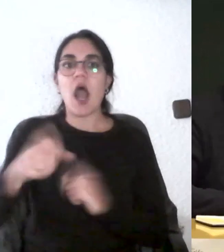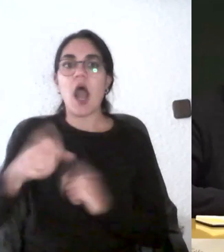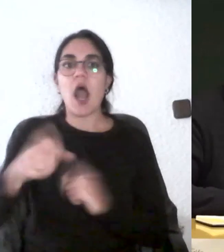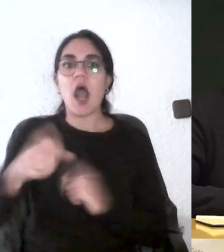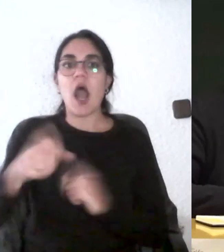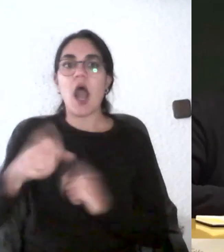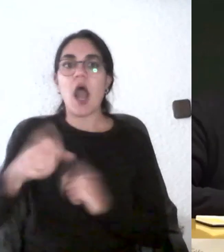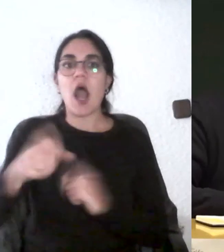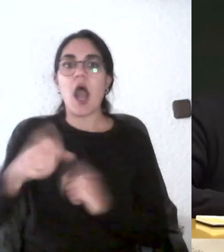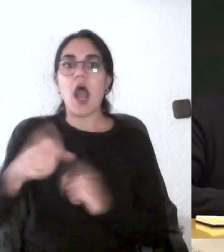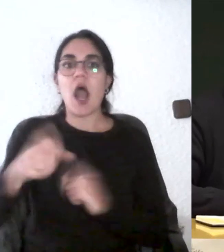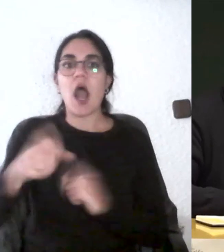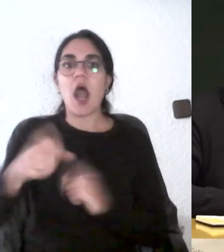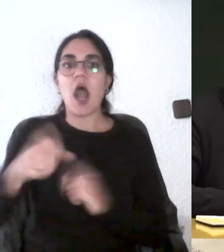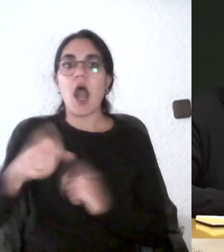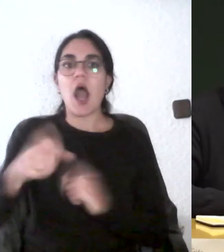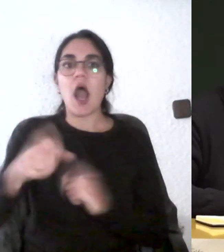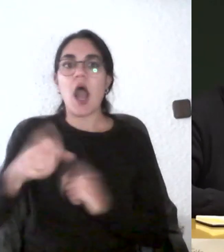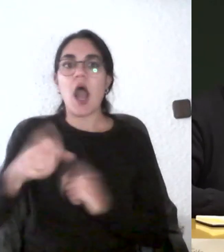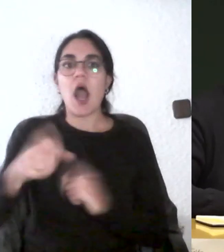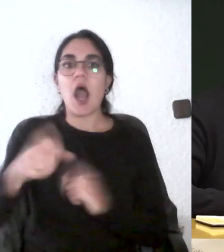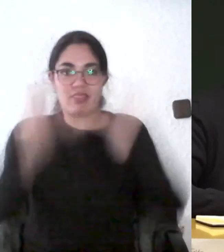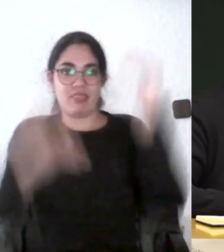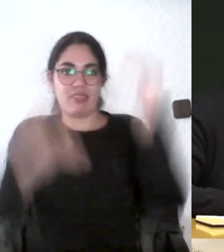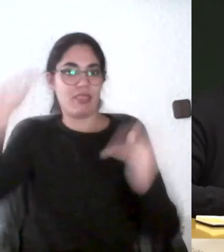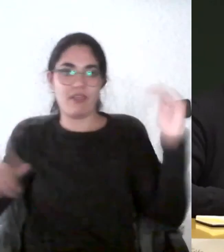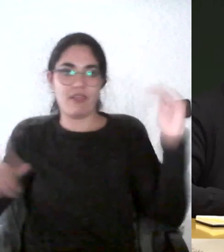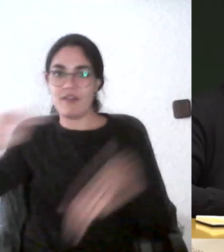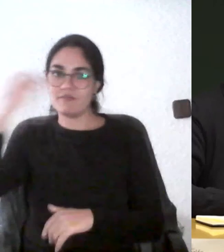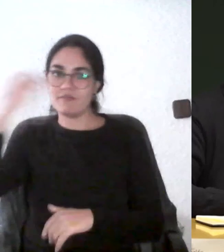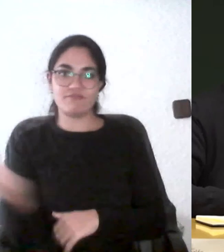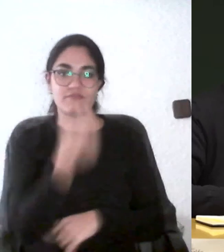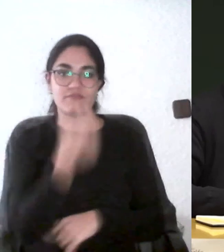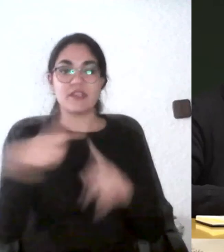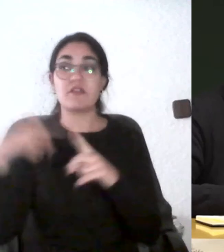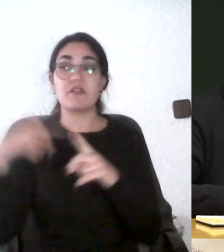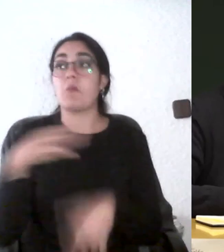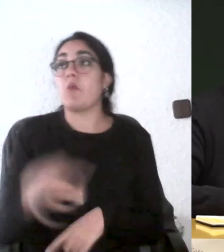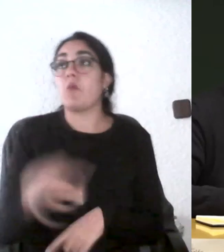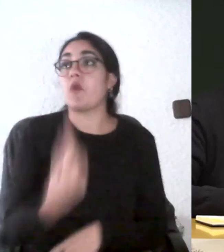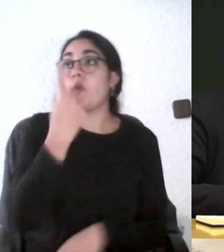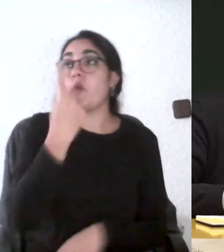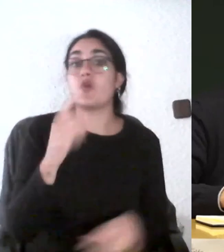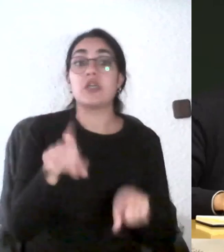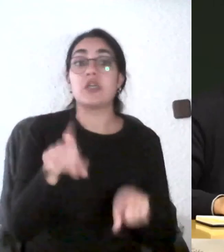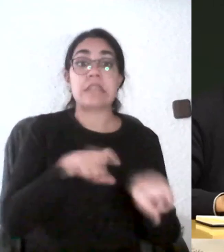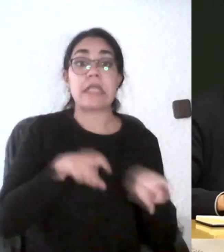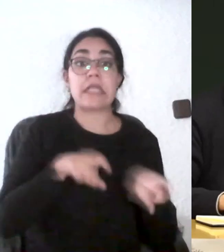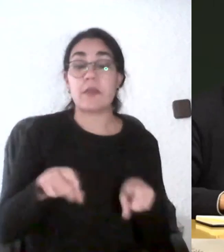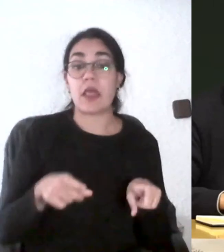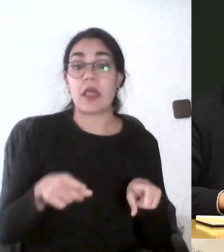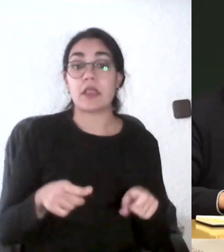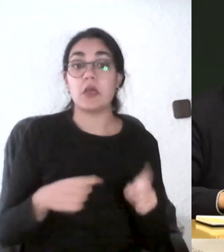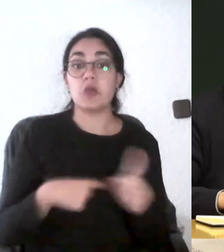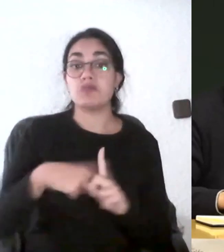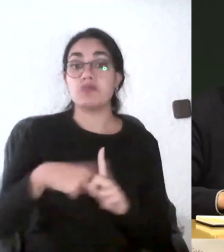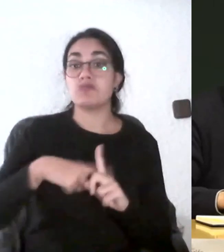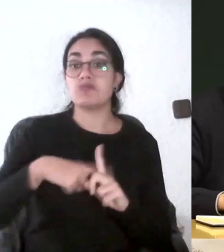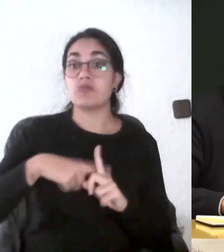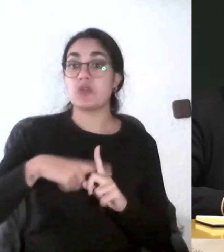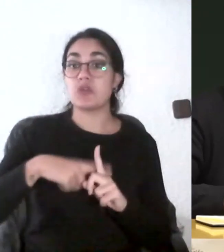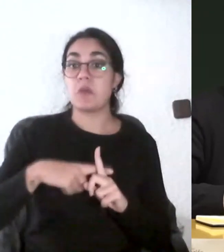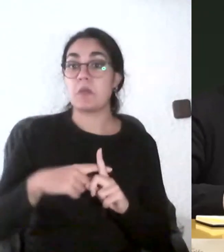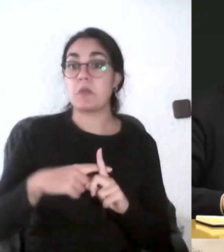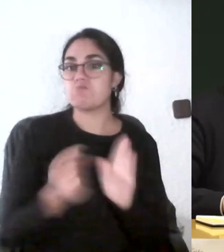de entrada son alumnos que en un caso pues vienen de selectividad con una nota